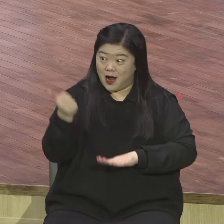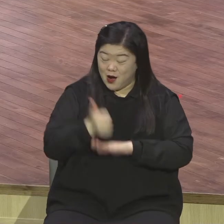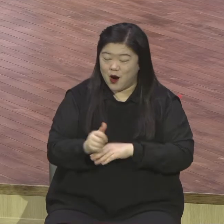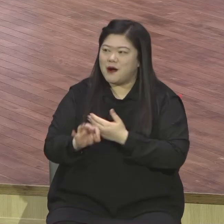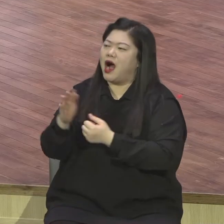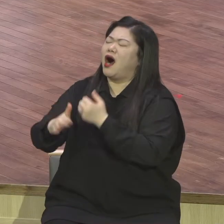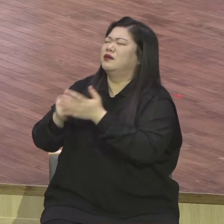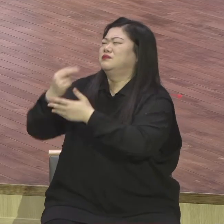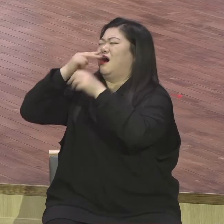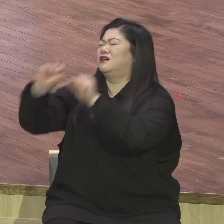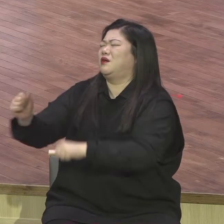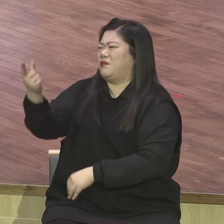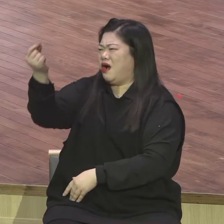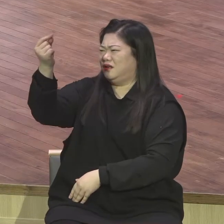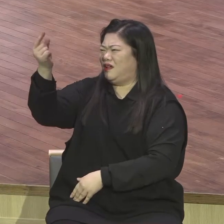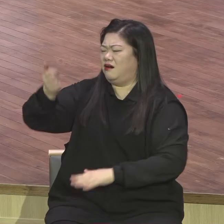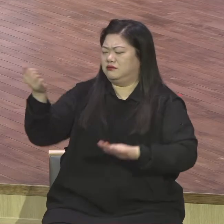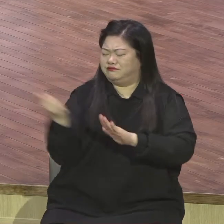그거 다 가짜예요.